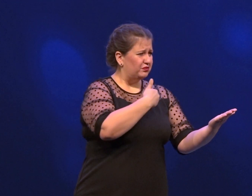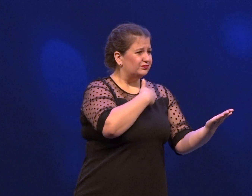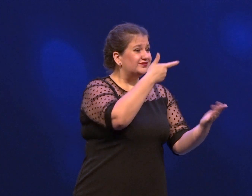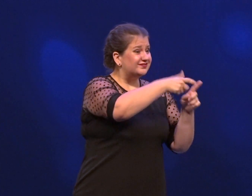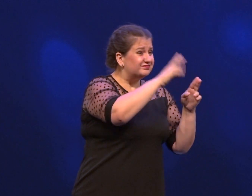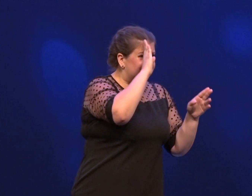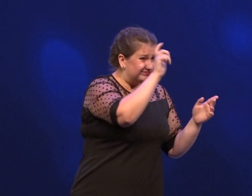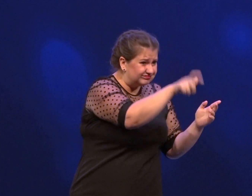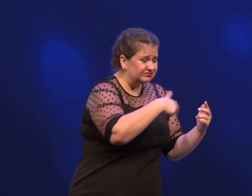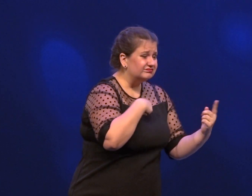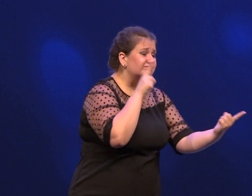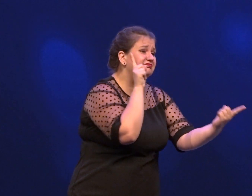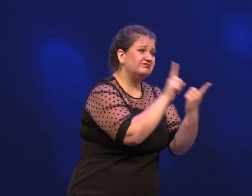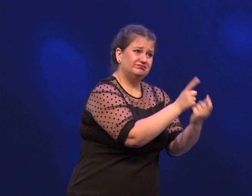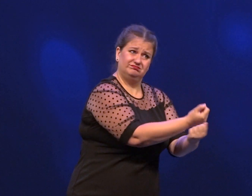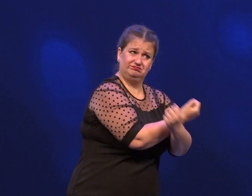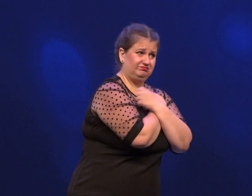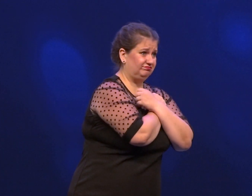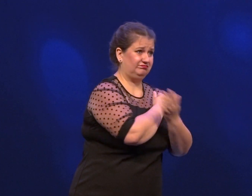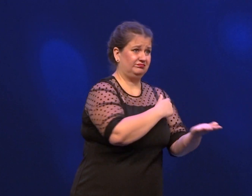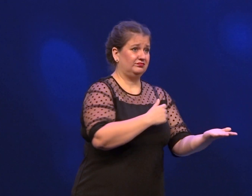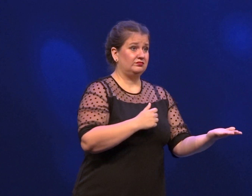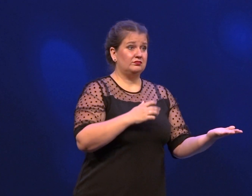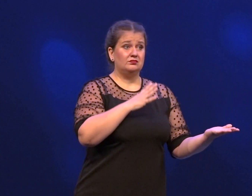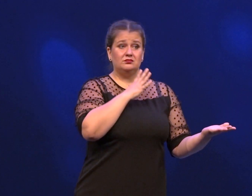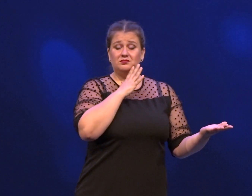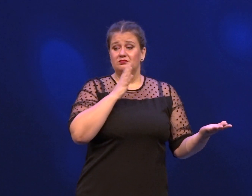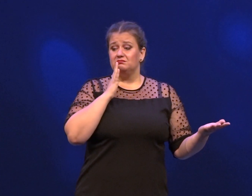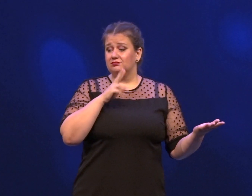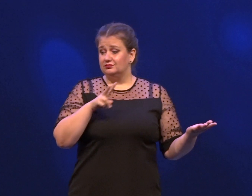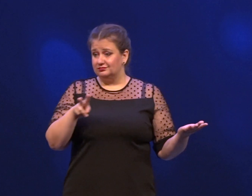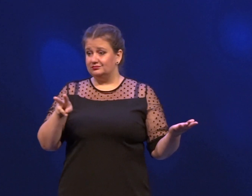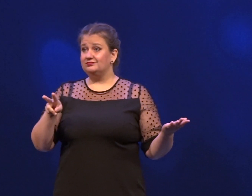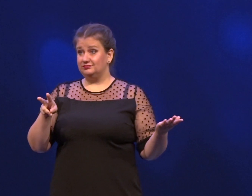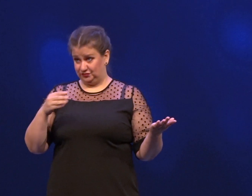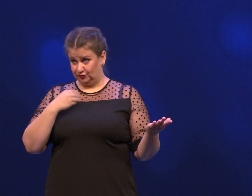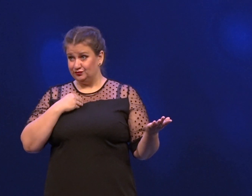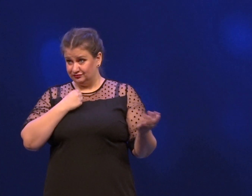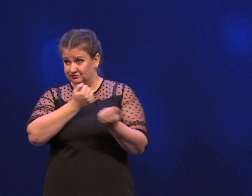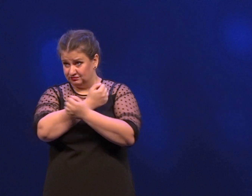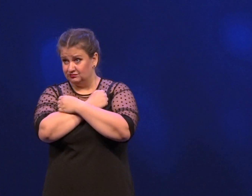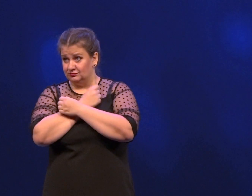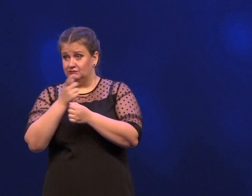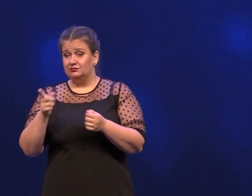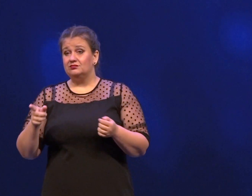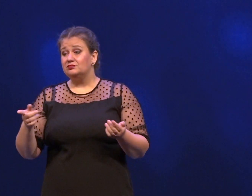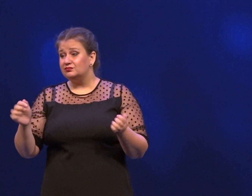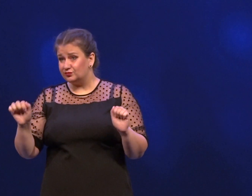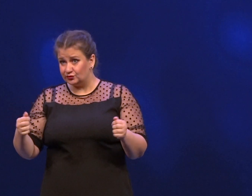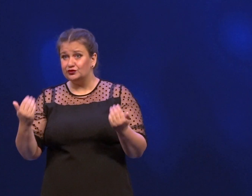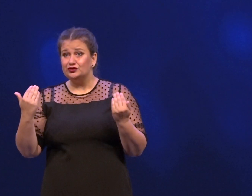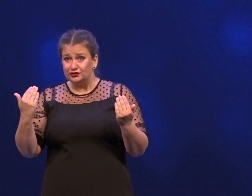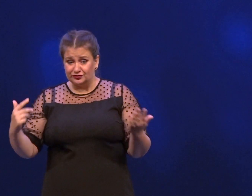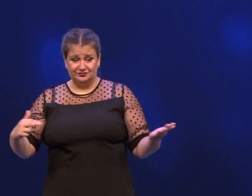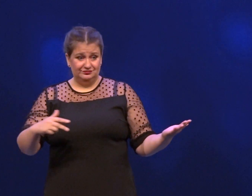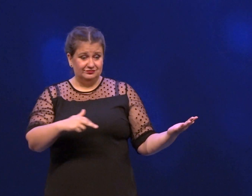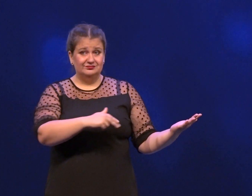Скажи, я хочу этого мальчика просто встретить, обнять его. А жена, ты хочешь его обнять? Сказала.